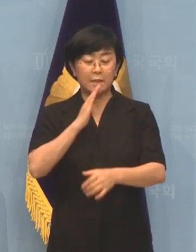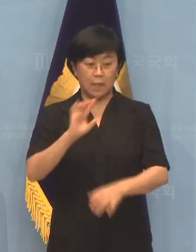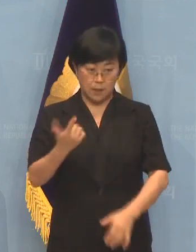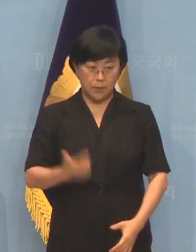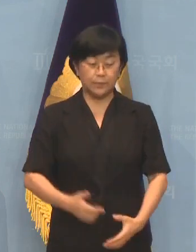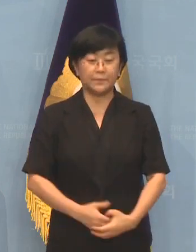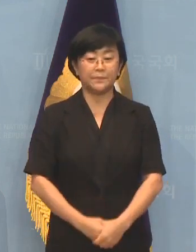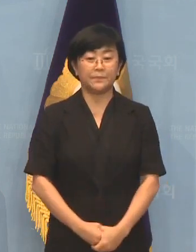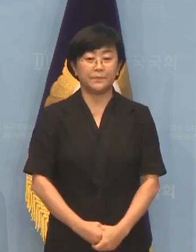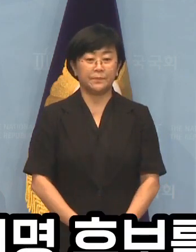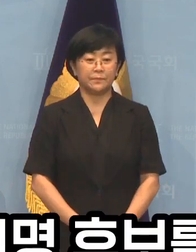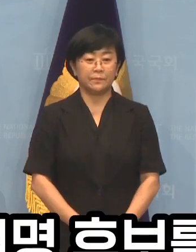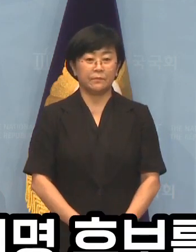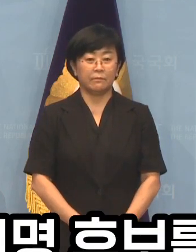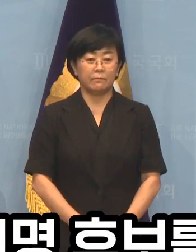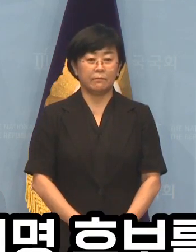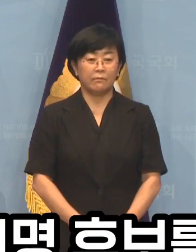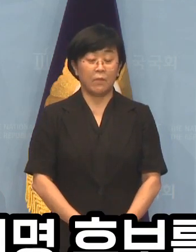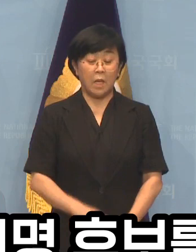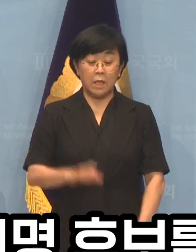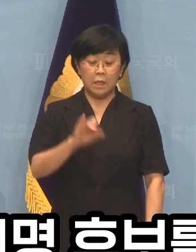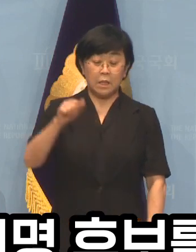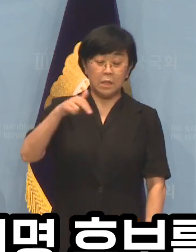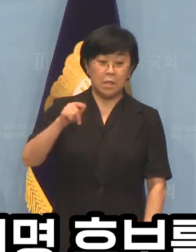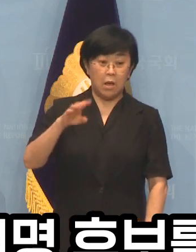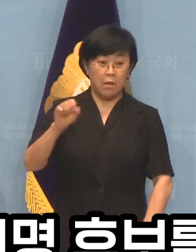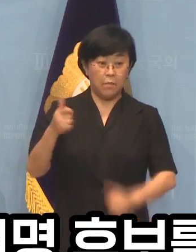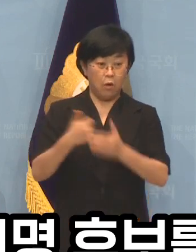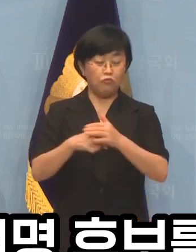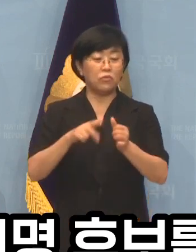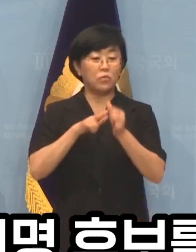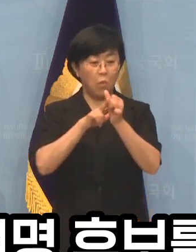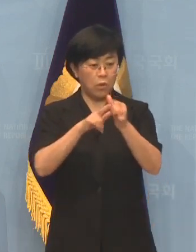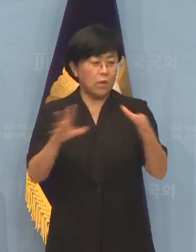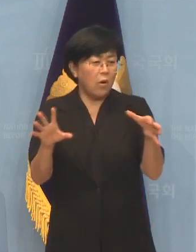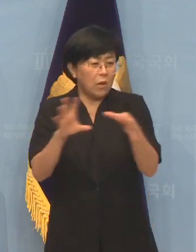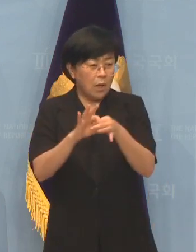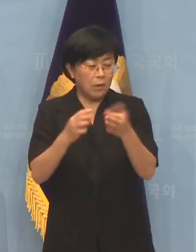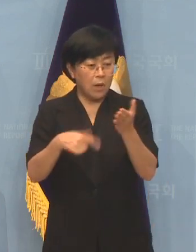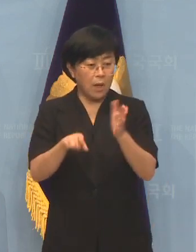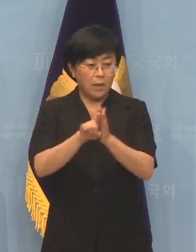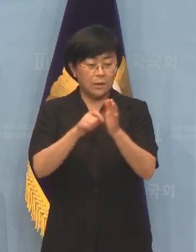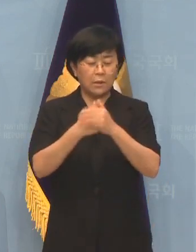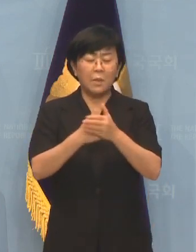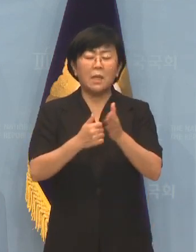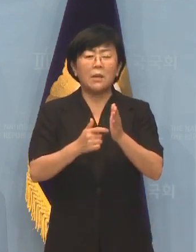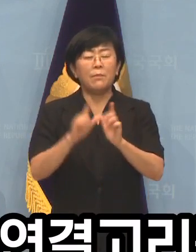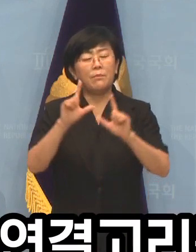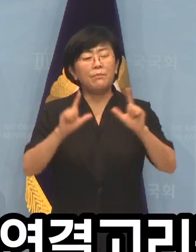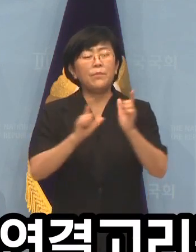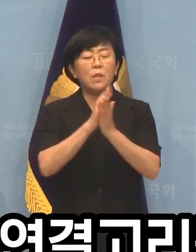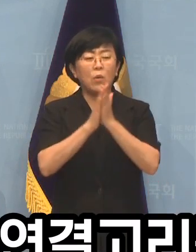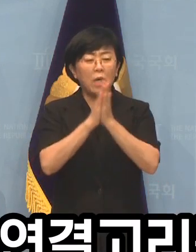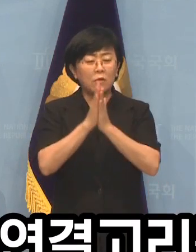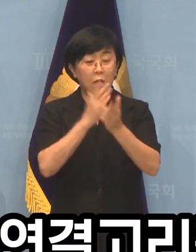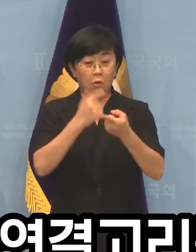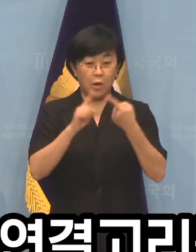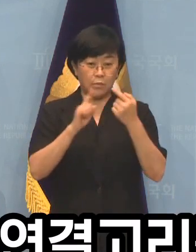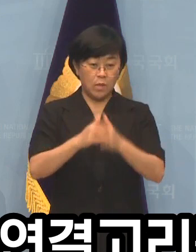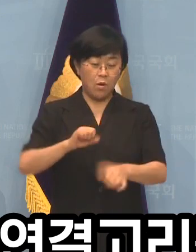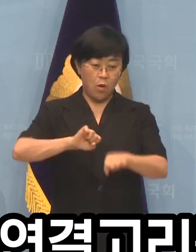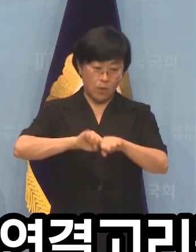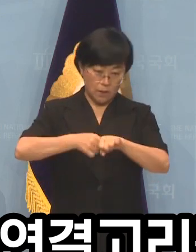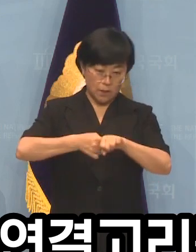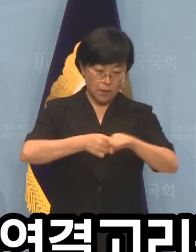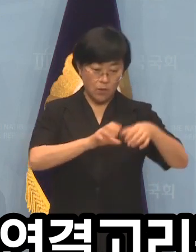어떻게든 이재명 후보를 엮어넣으려 인디언 기우제 지내짓 끊임없이 억지